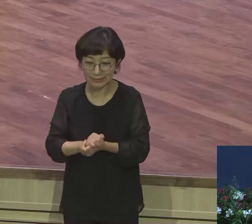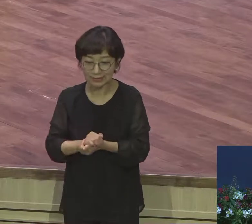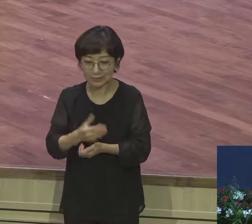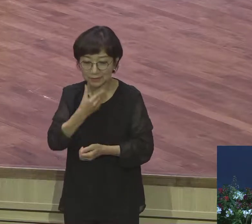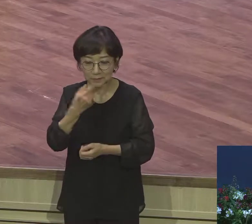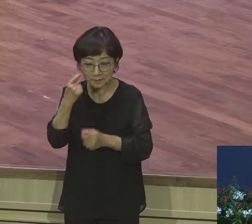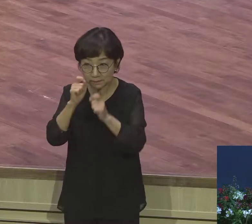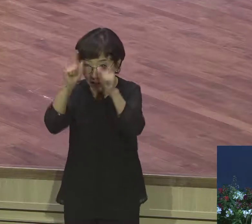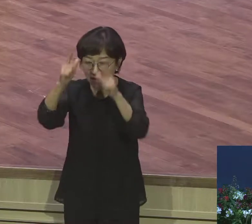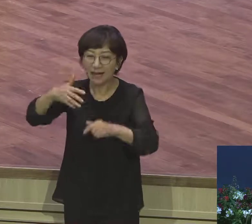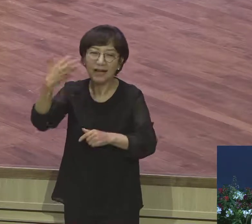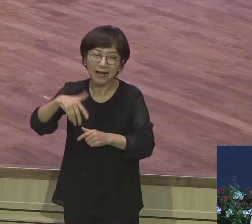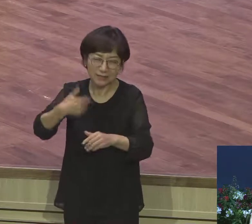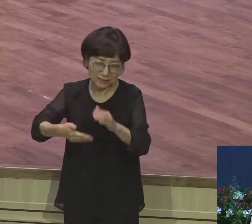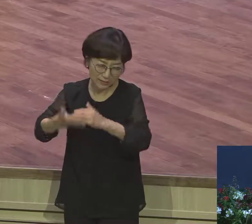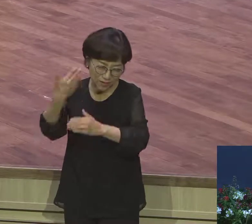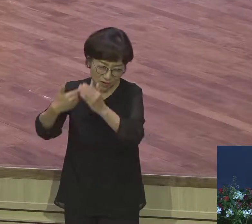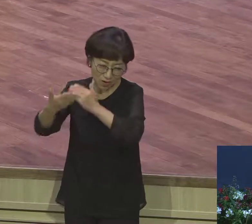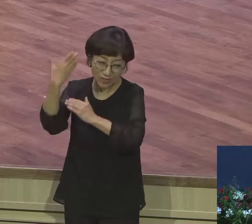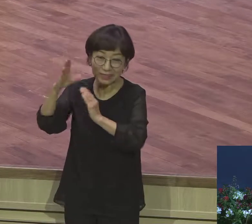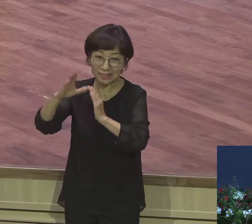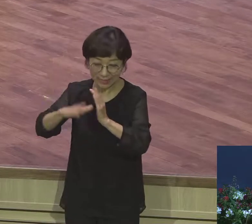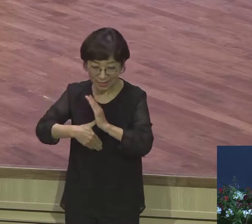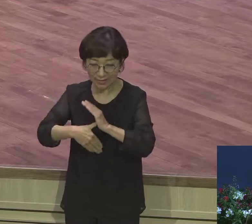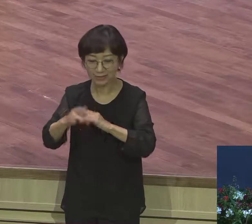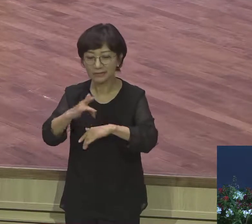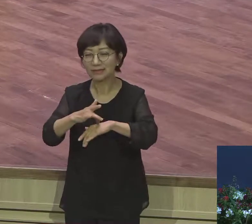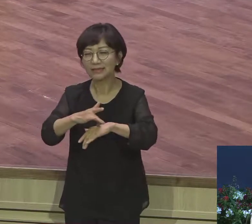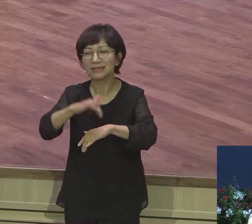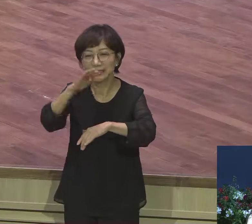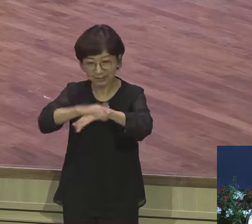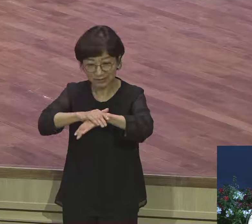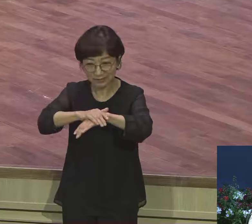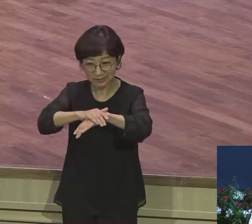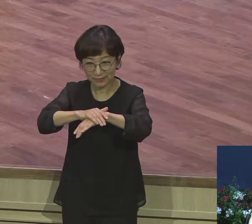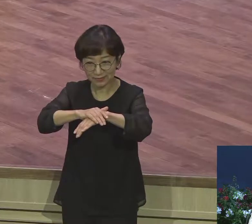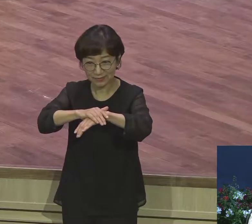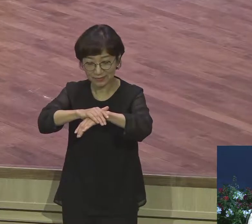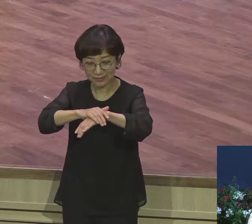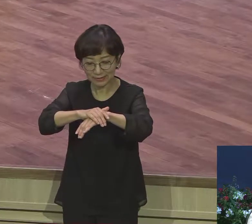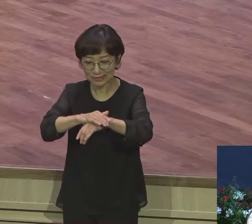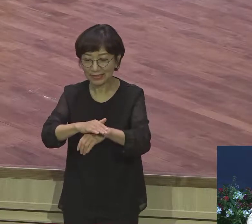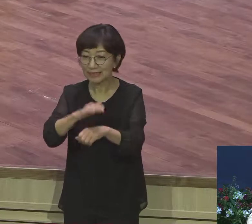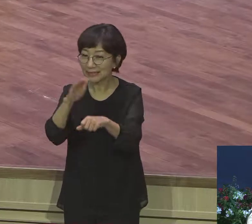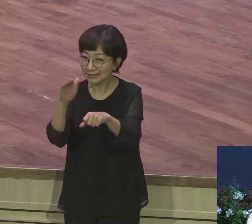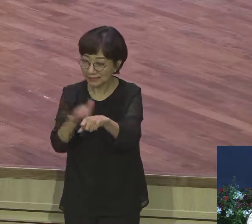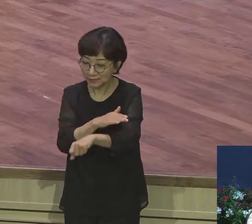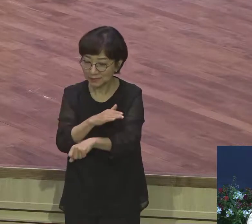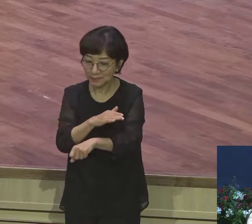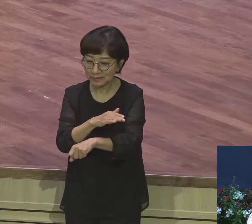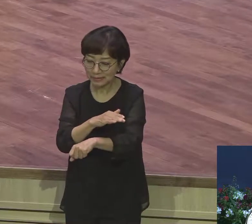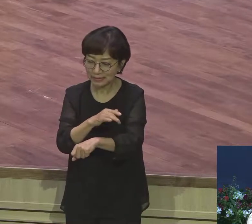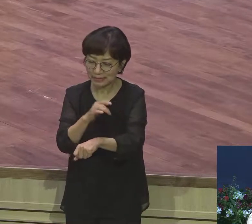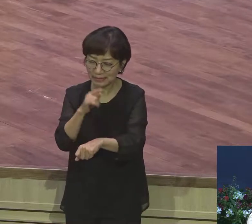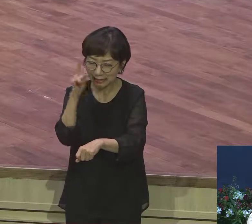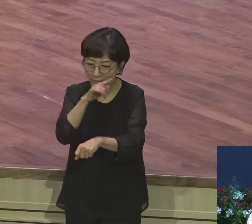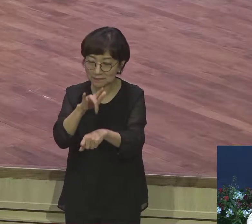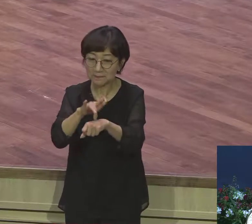그 불신 상태에 있었던 그 습관들 그 잘못된 것들 그 가지고 있는 거 그 예배 시간마다